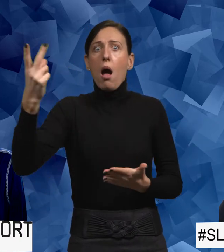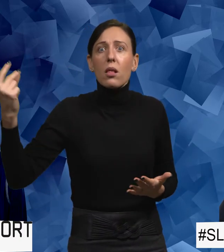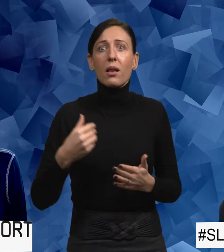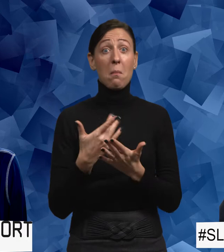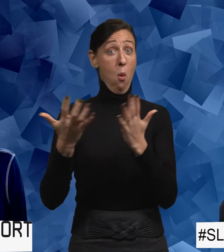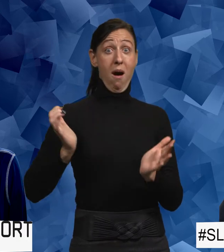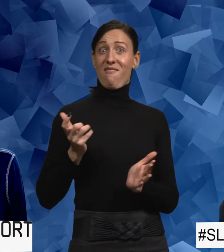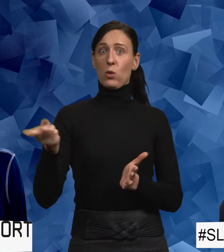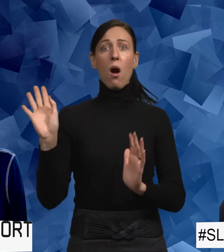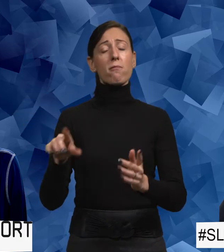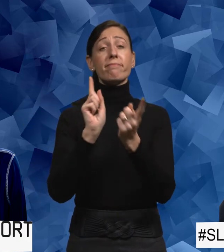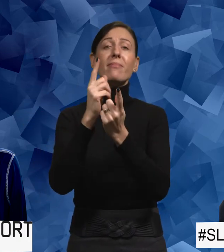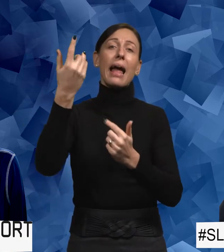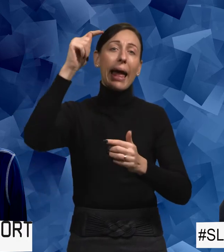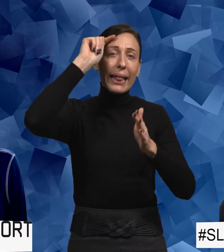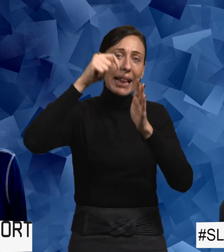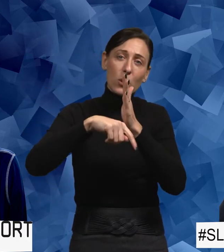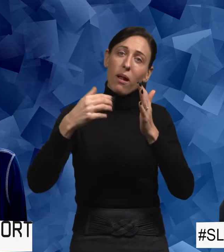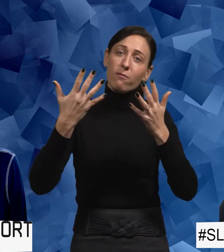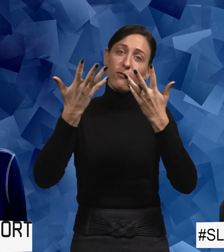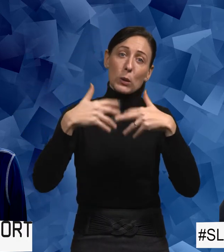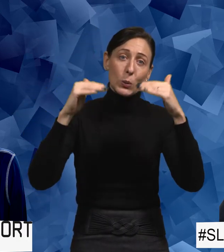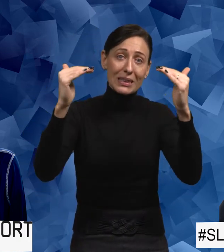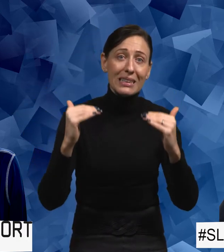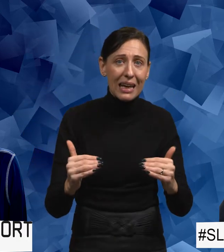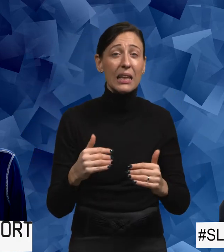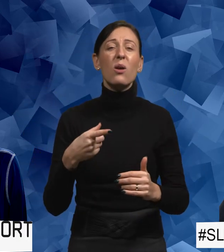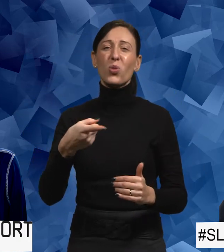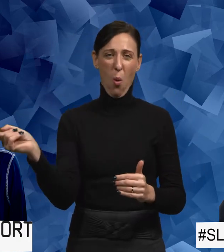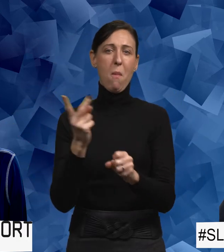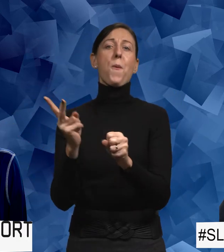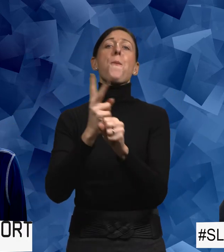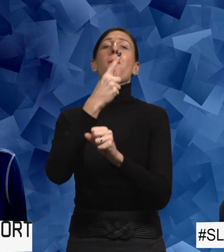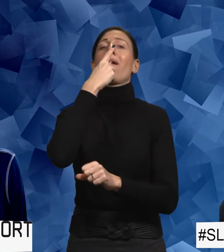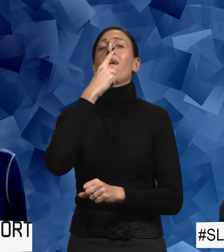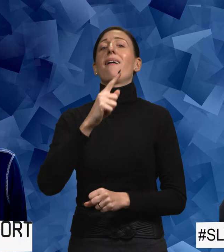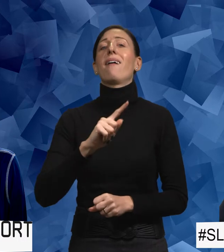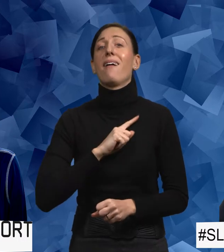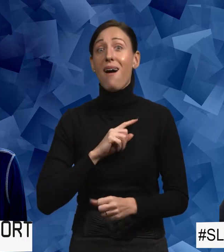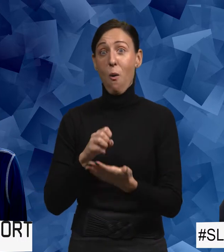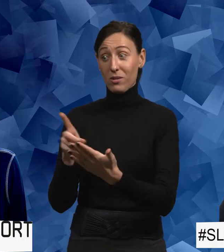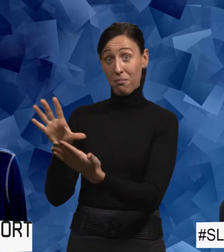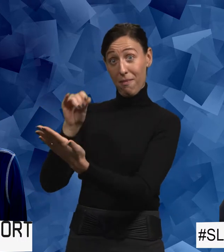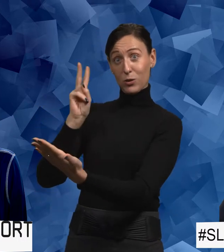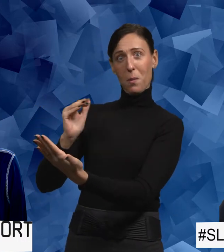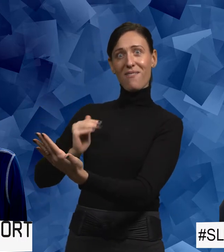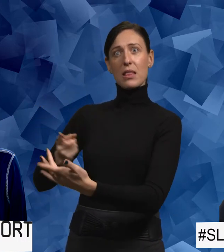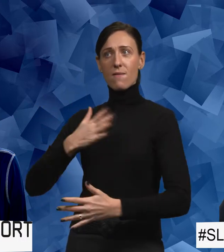mött med intellektuell funktionsnedsättning som betalar ett högt pris. För att vara betraktad som kvinna och vara som alla andra.